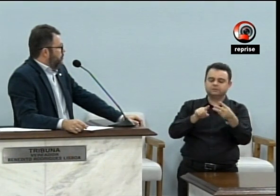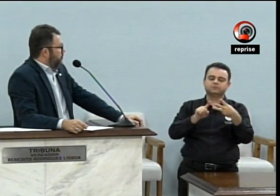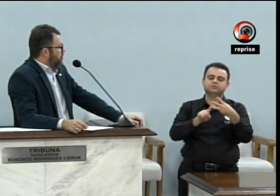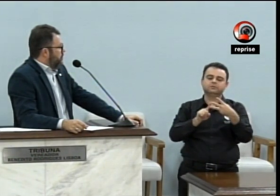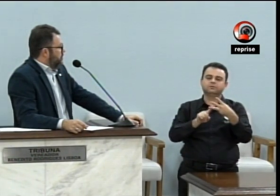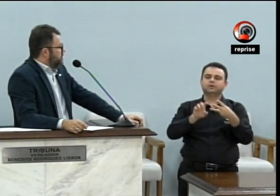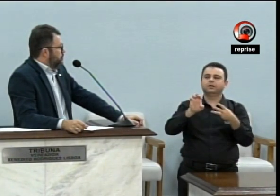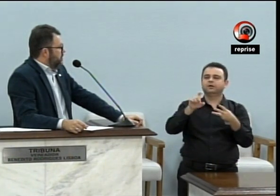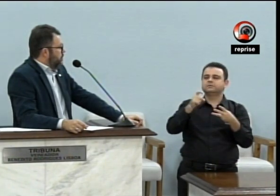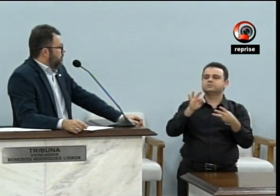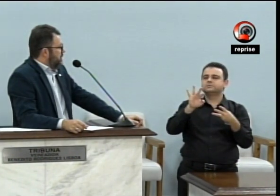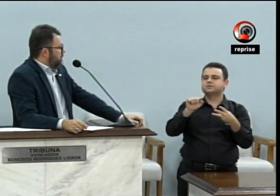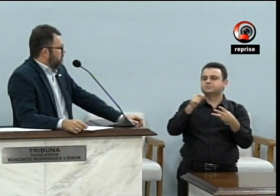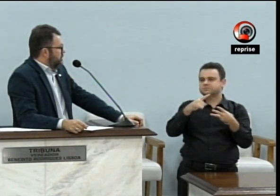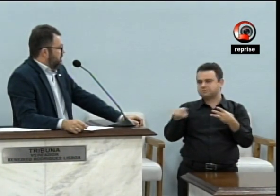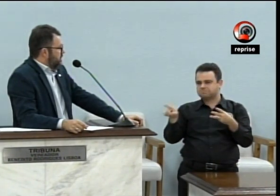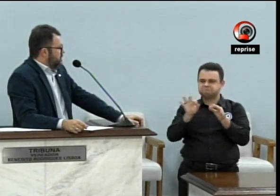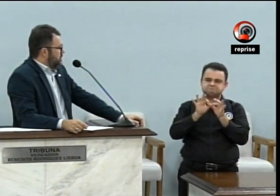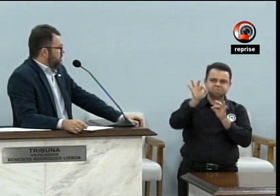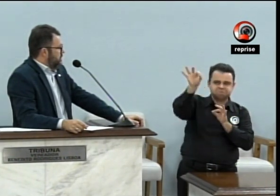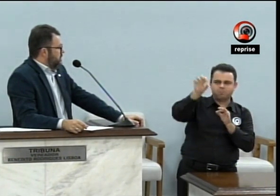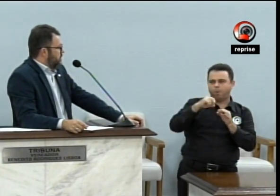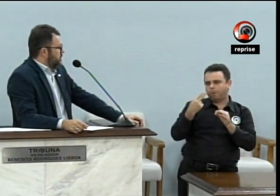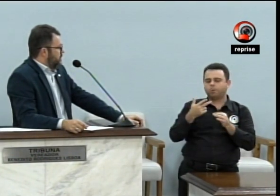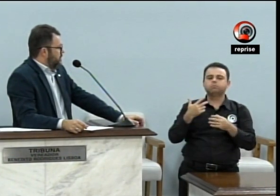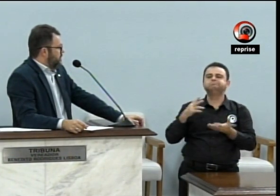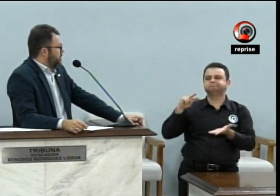Por favor, vocês podem passar o slide?